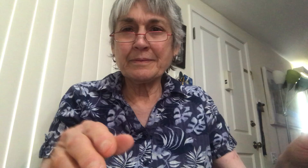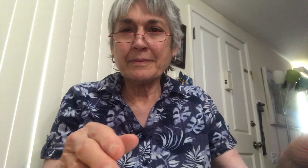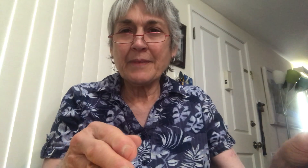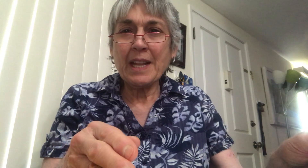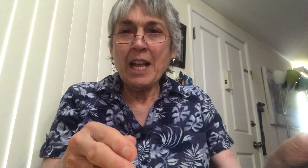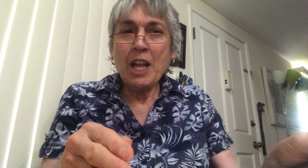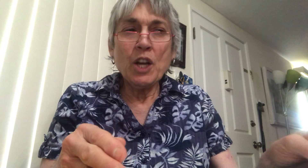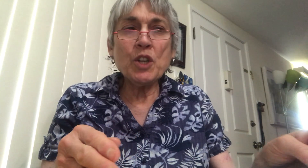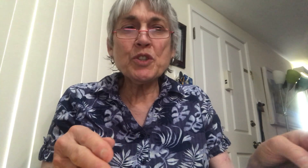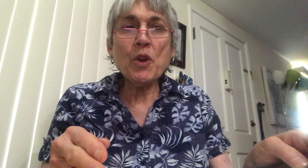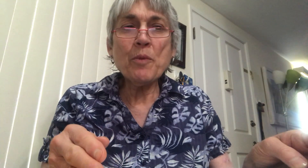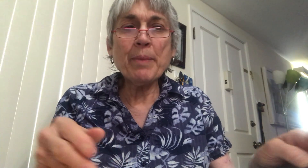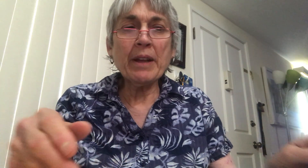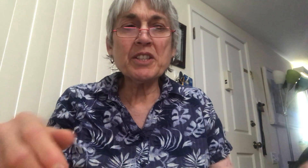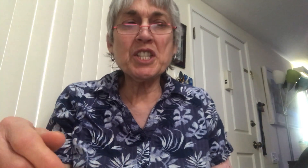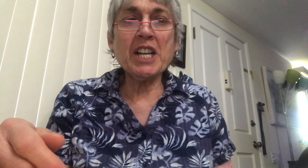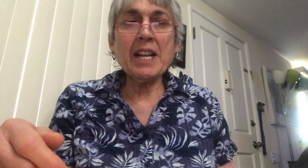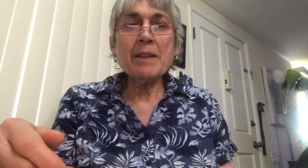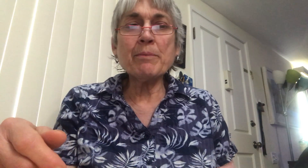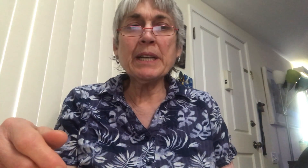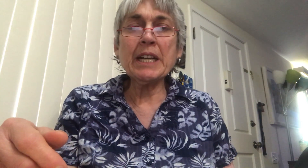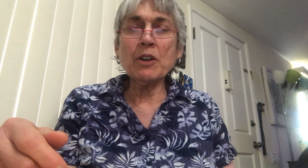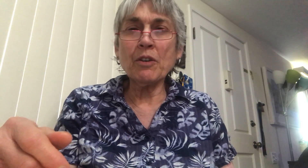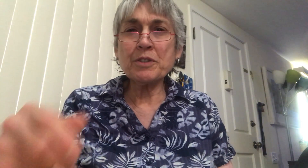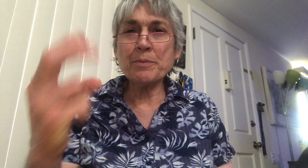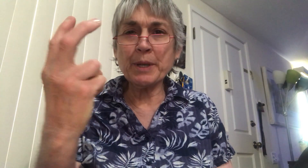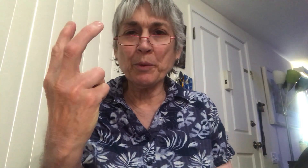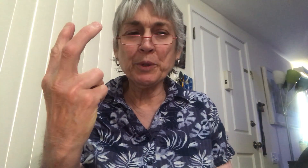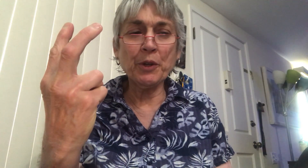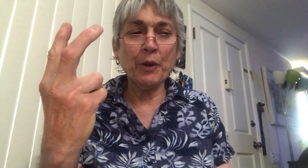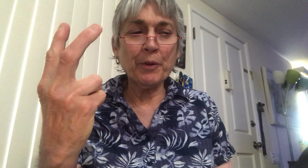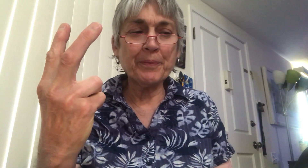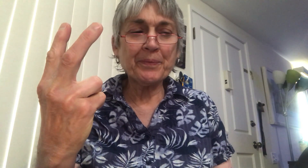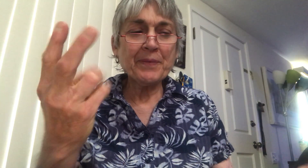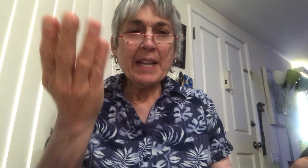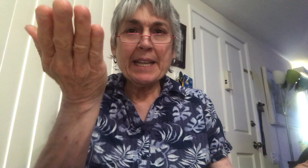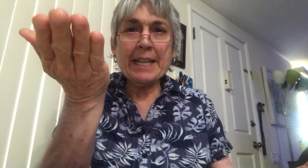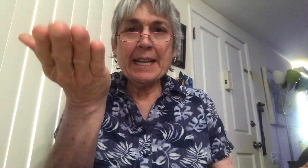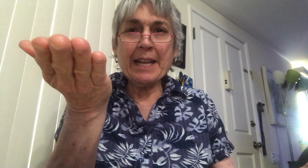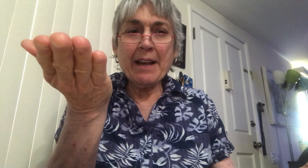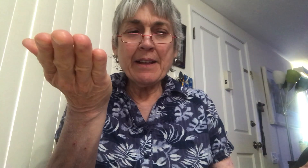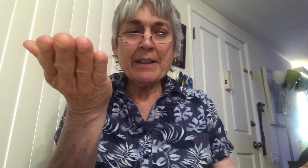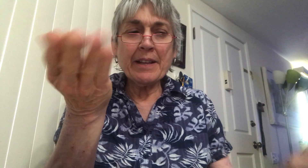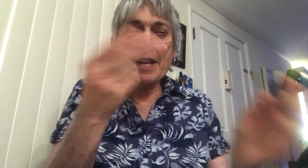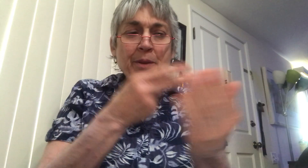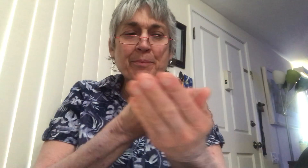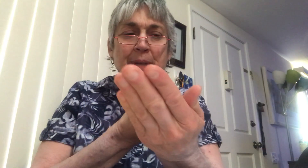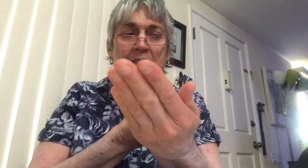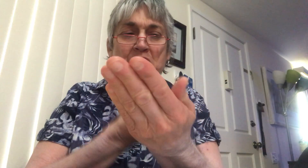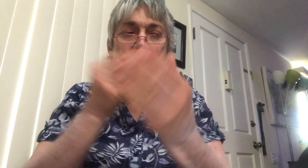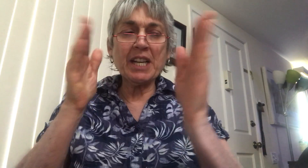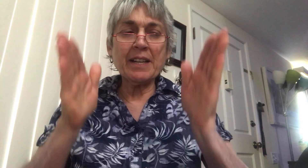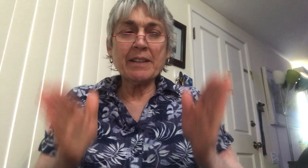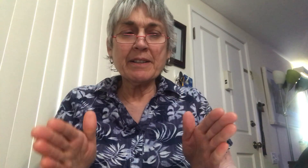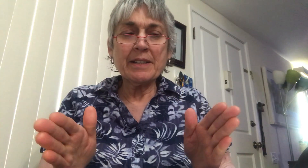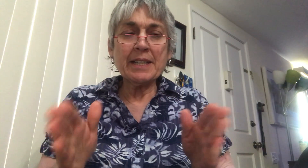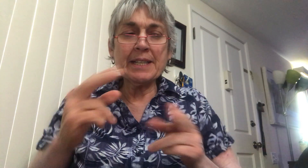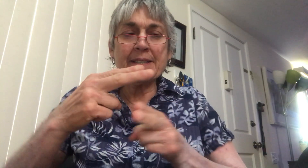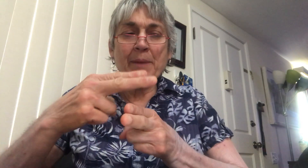Le jeune berger, mini-conte numéro 2. Il y a un berger. Il s